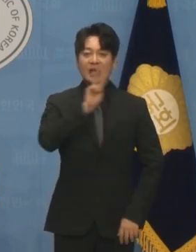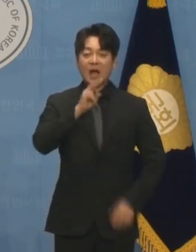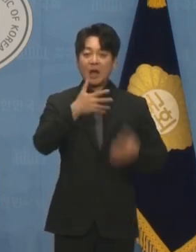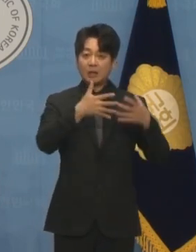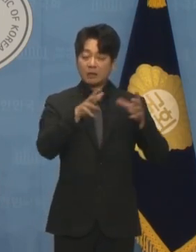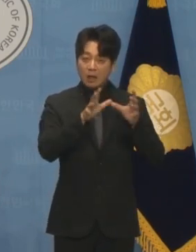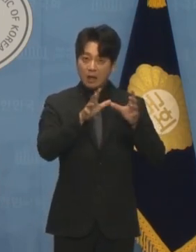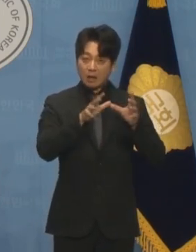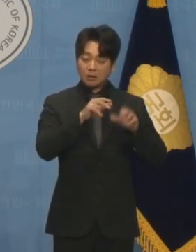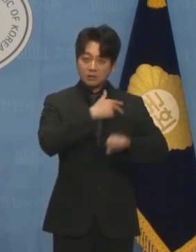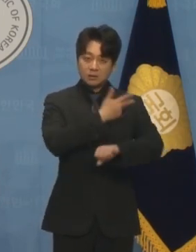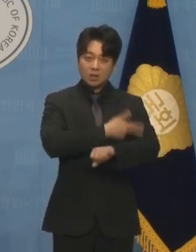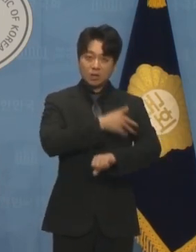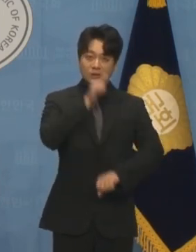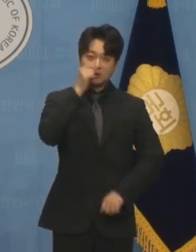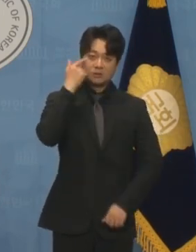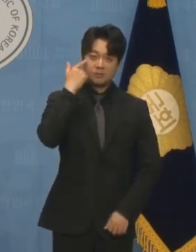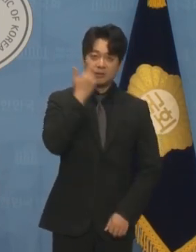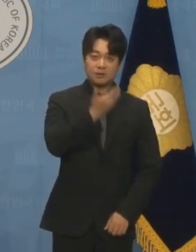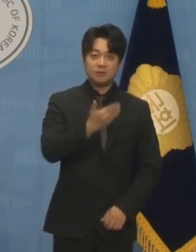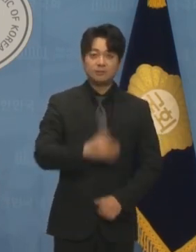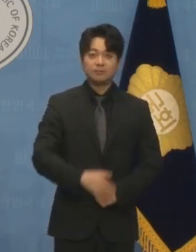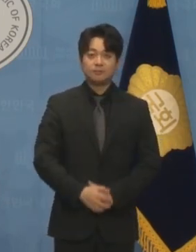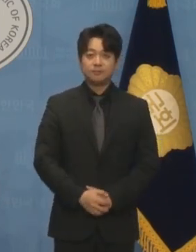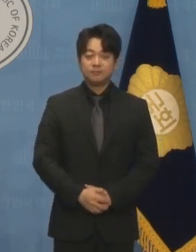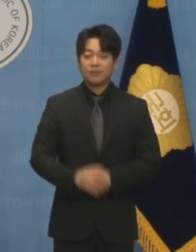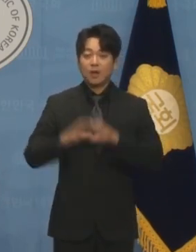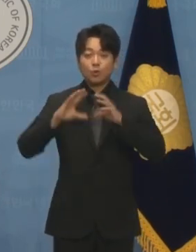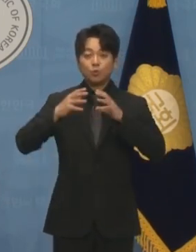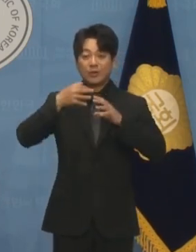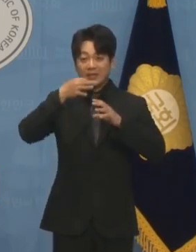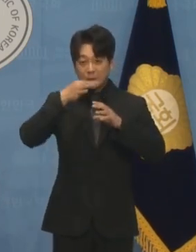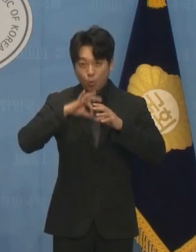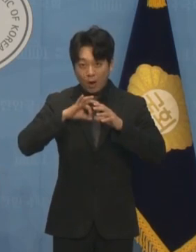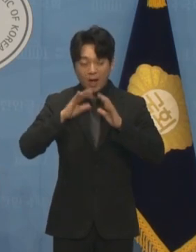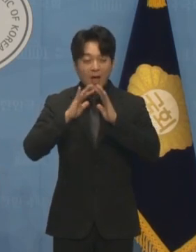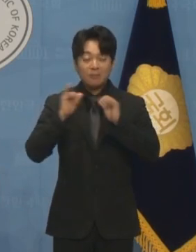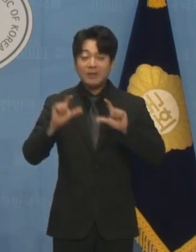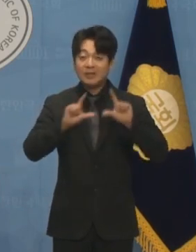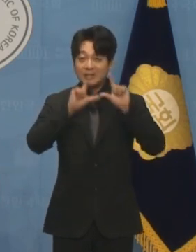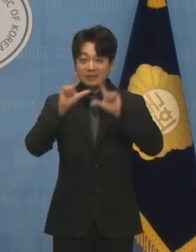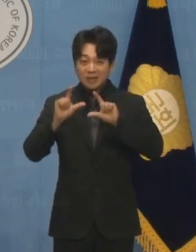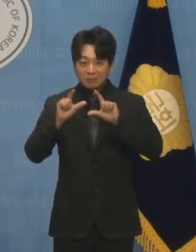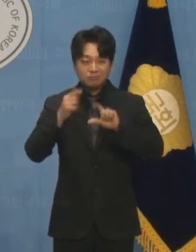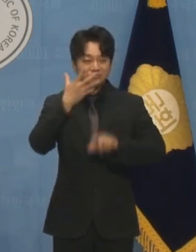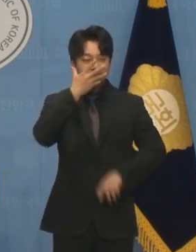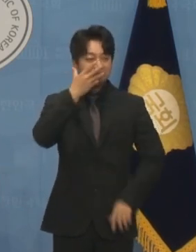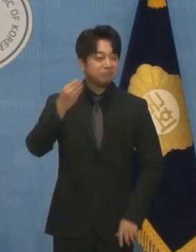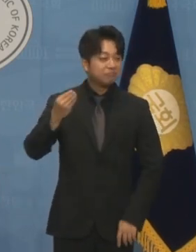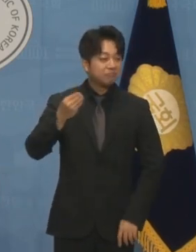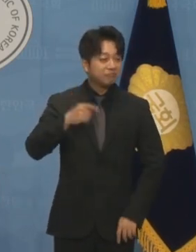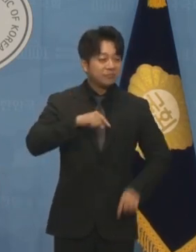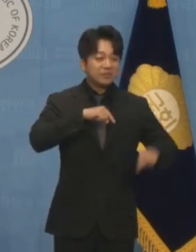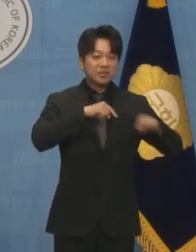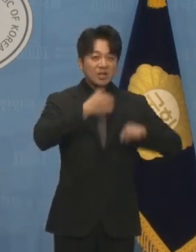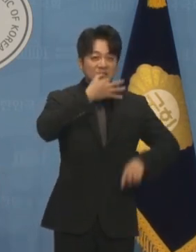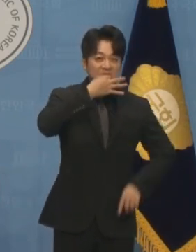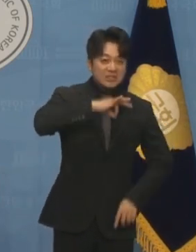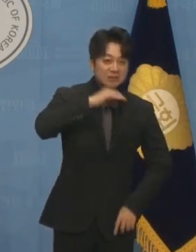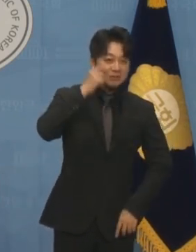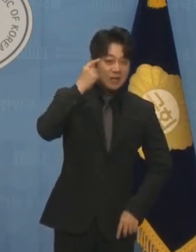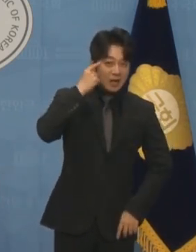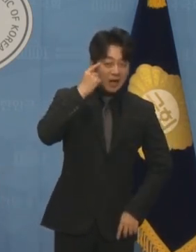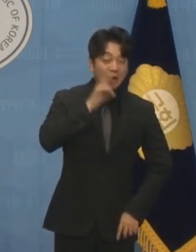것입니까? 국익과 민생은 외면하고 정쟁만 일삼는 민주당에 신뢰를 보낼